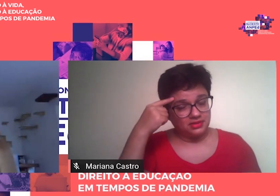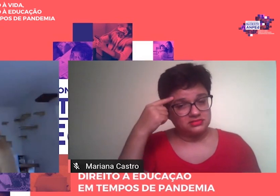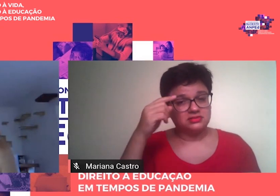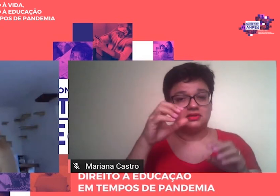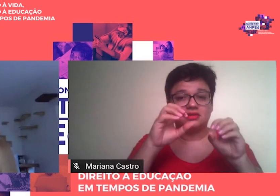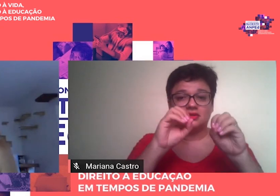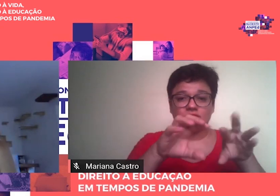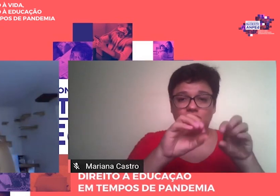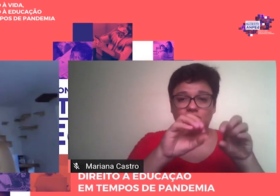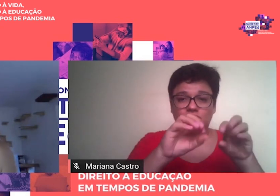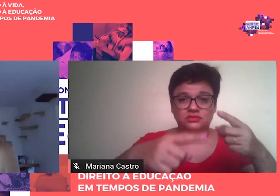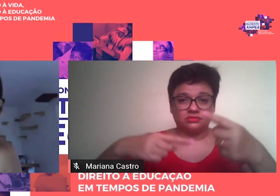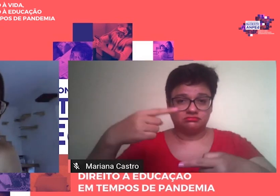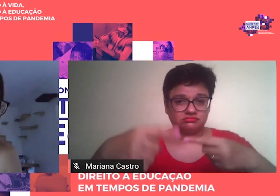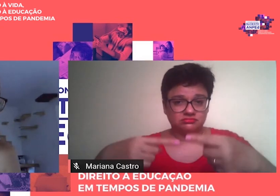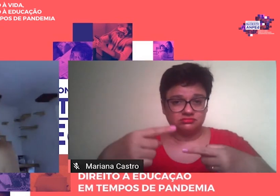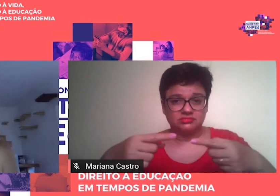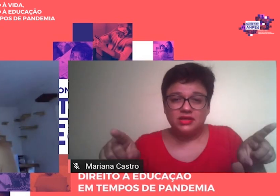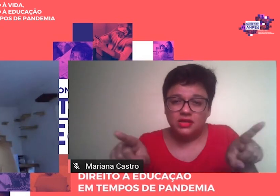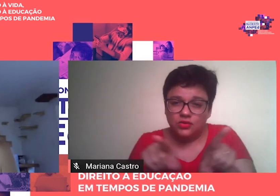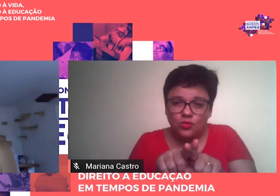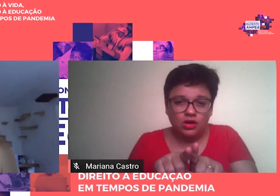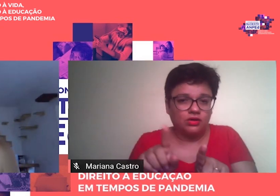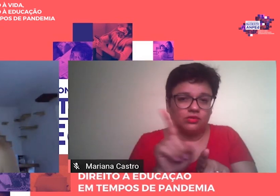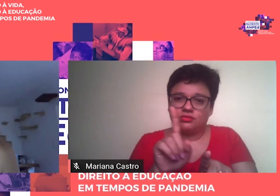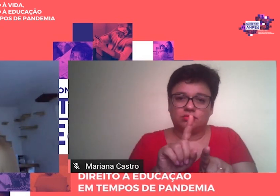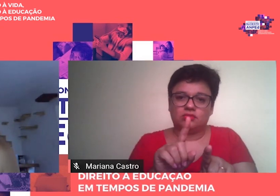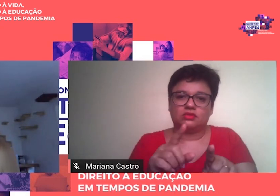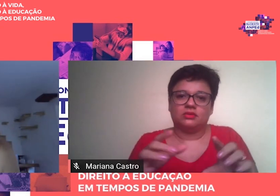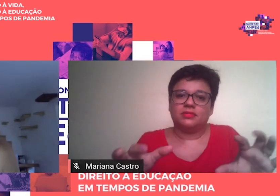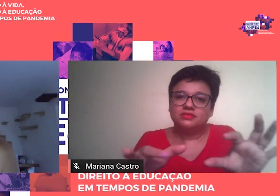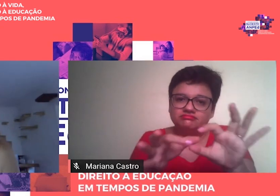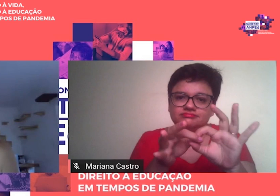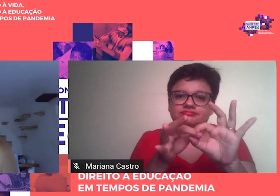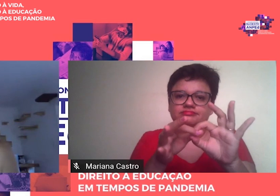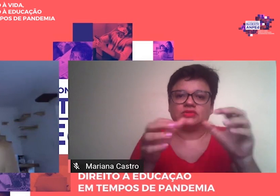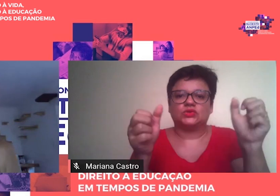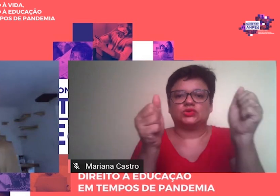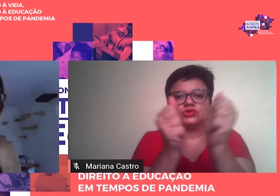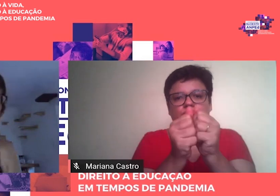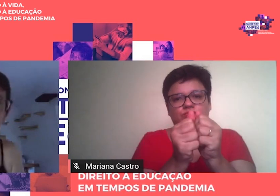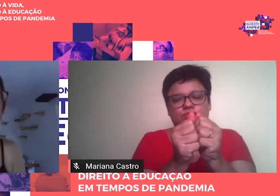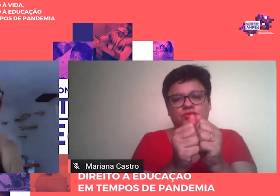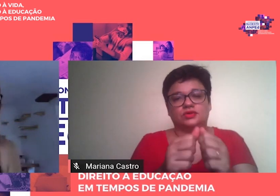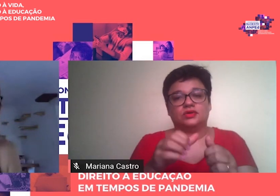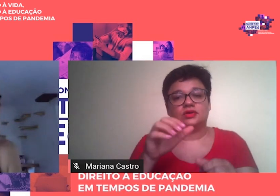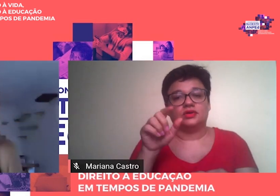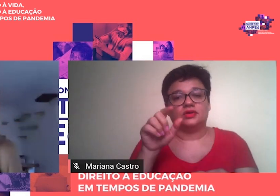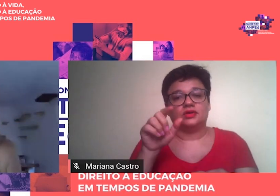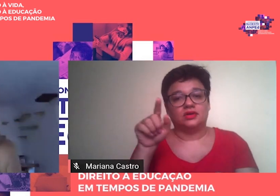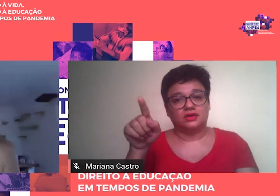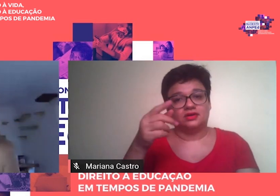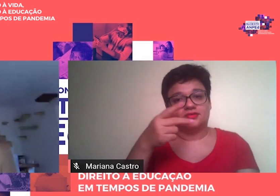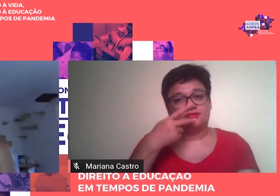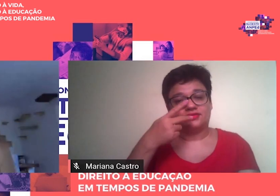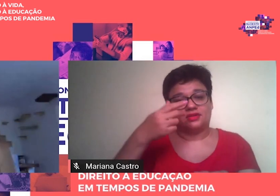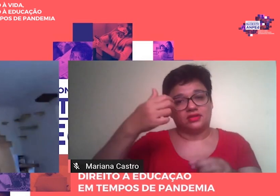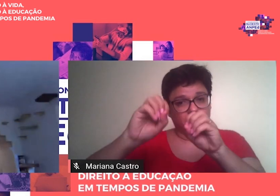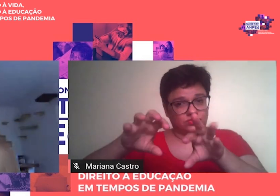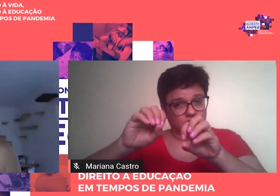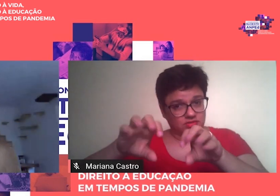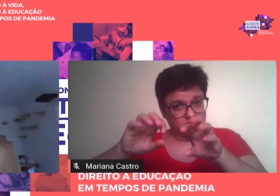mas inseparáveis. Sumariamente, podemos dizer que o autor atribui à primeira, à educação,